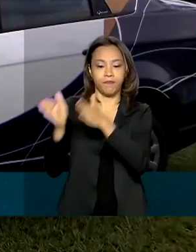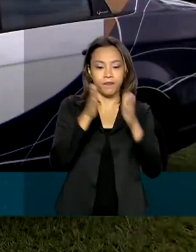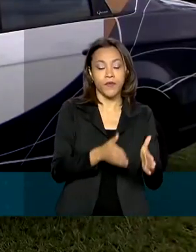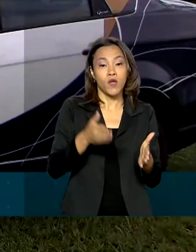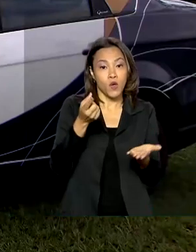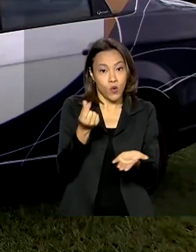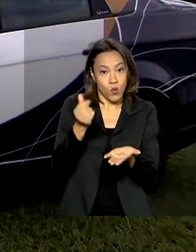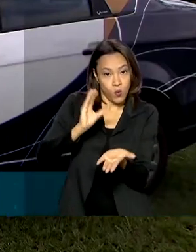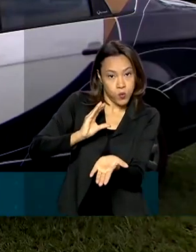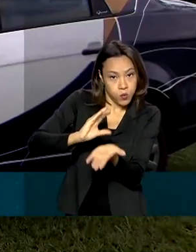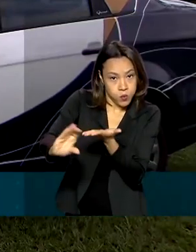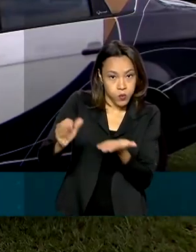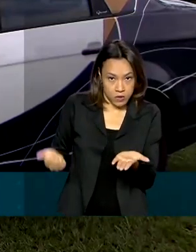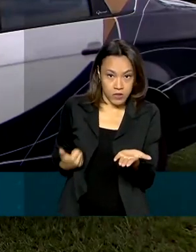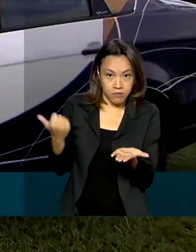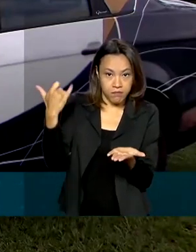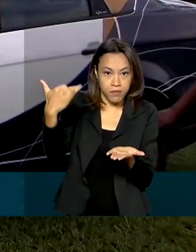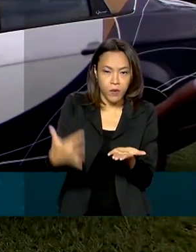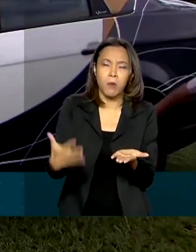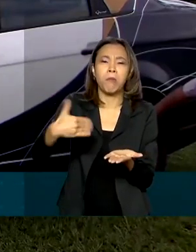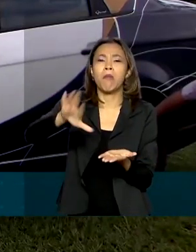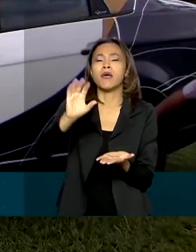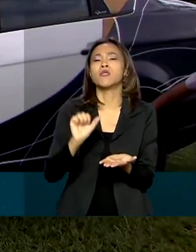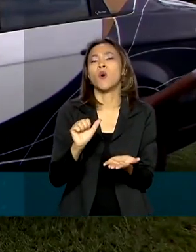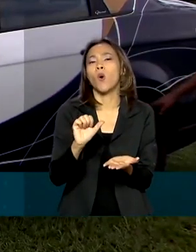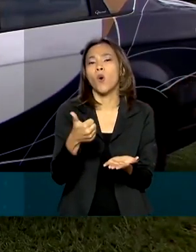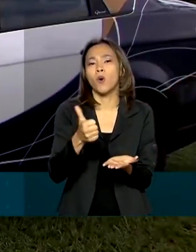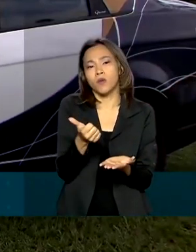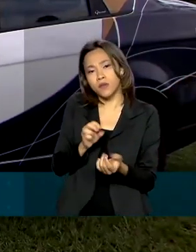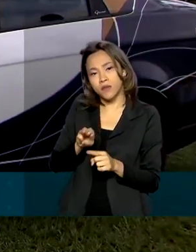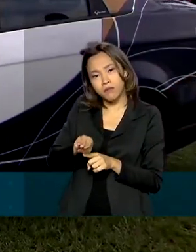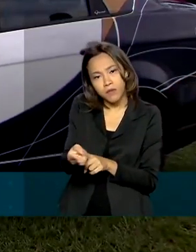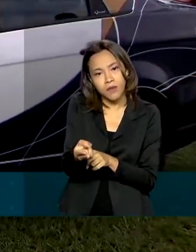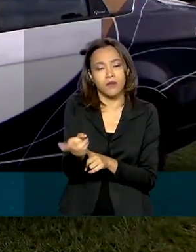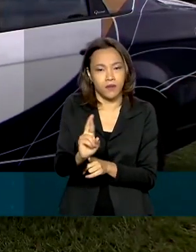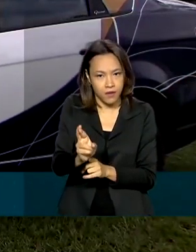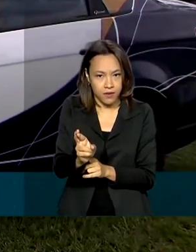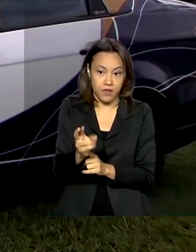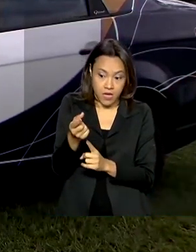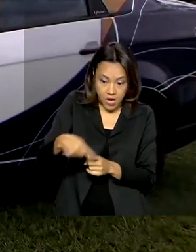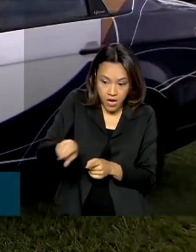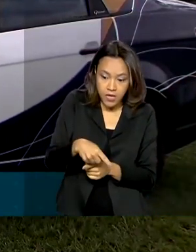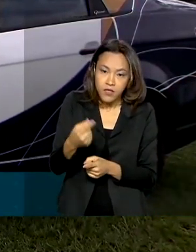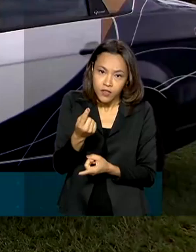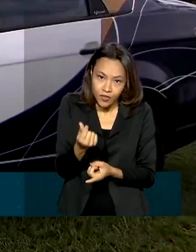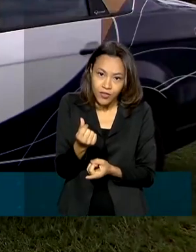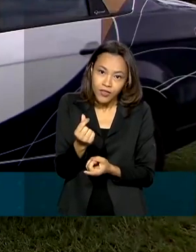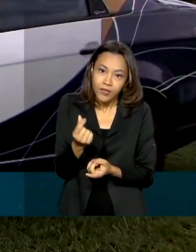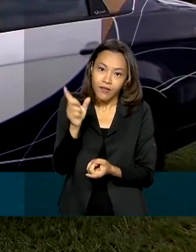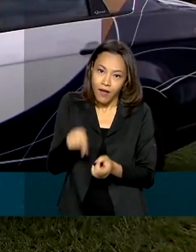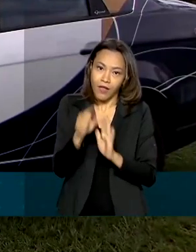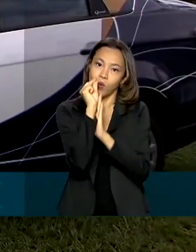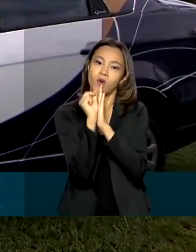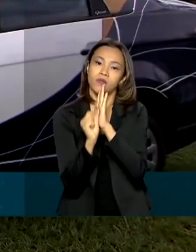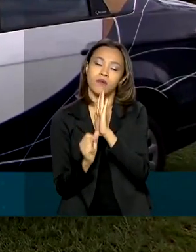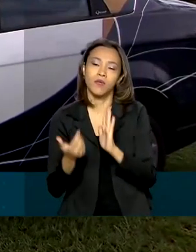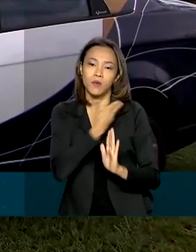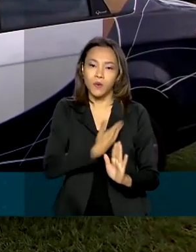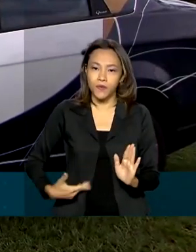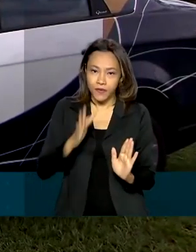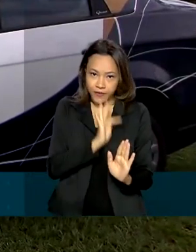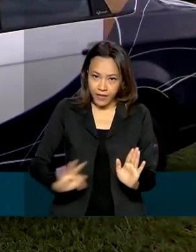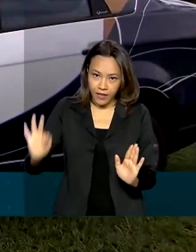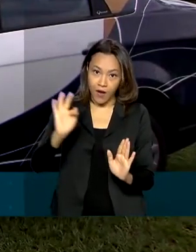de acordo com o Ministério da Cidadania, foi de mais de 11 milhões de reais. Os recursos do Orçamento Geral da União foram